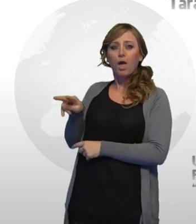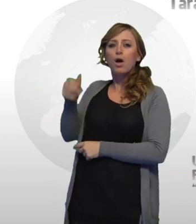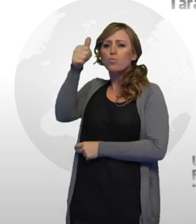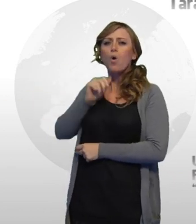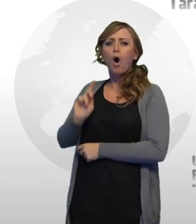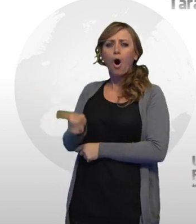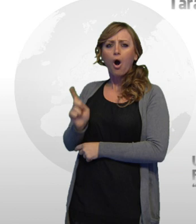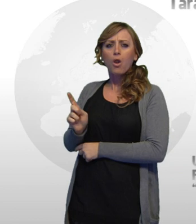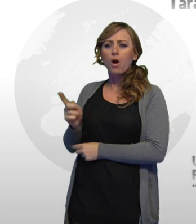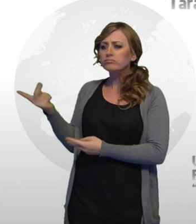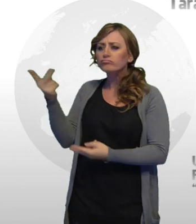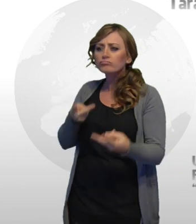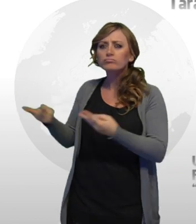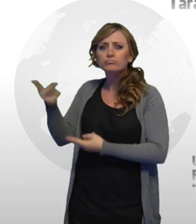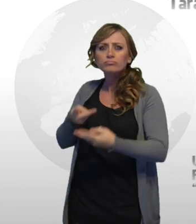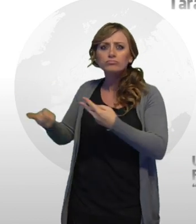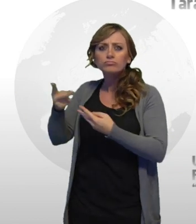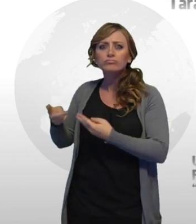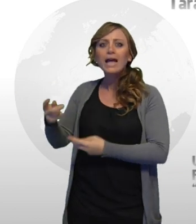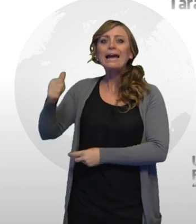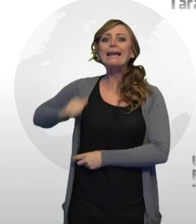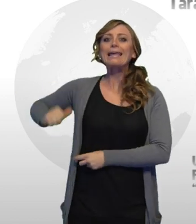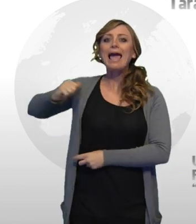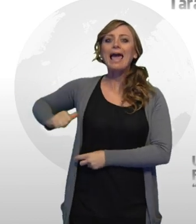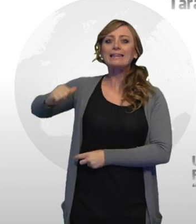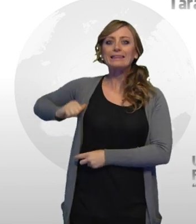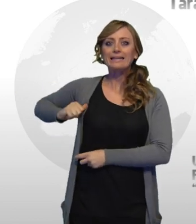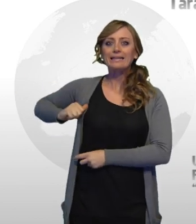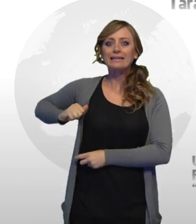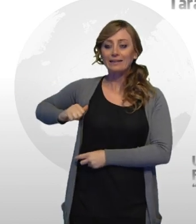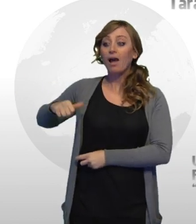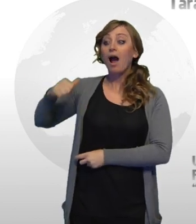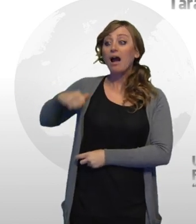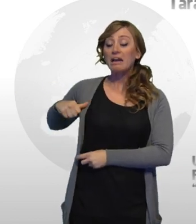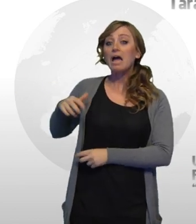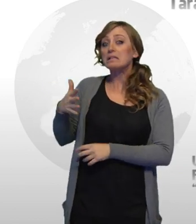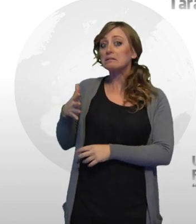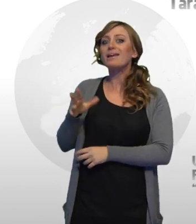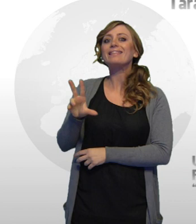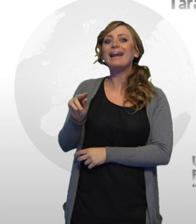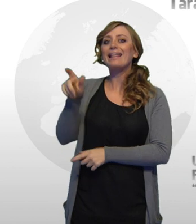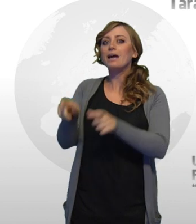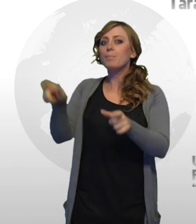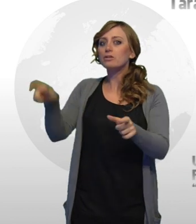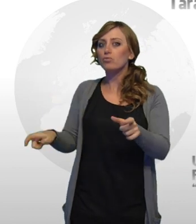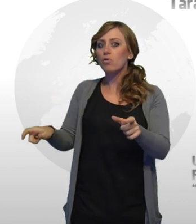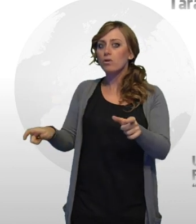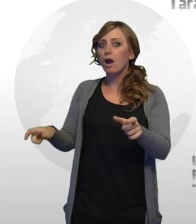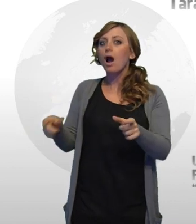imprenditori. Il tasso di interesse applicato oscillava tra il 90 e il 160%.